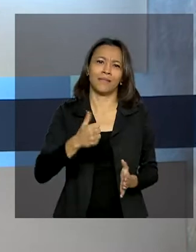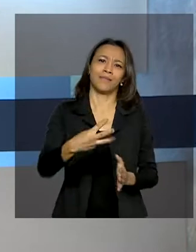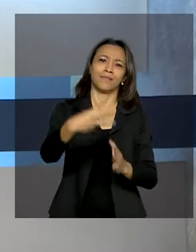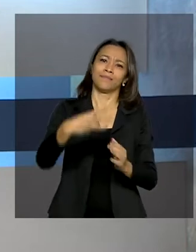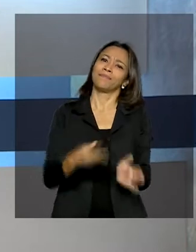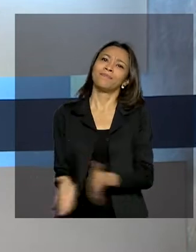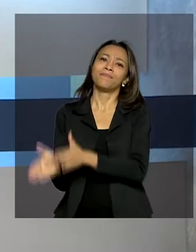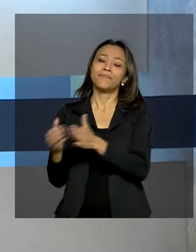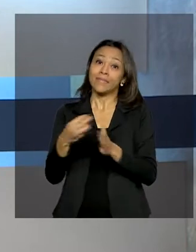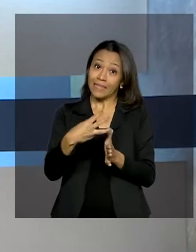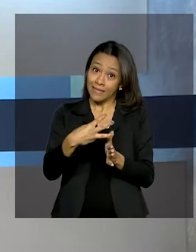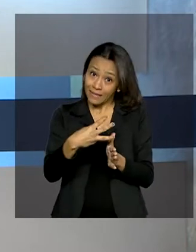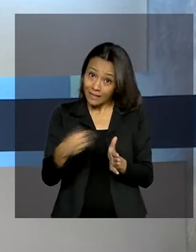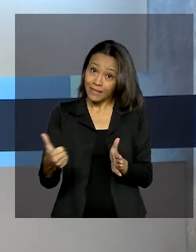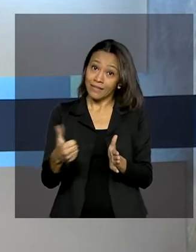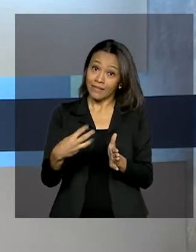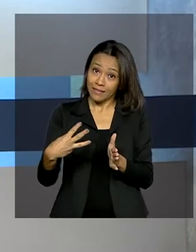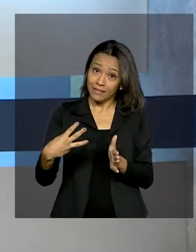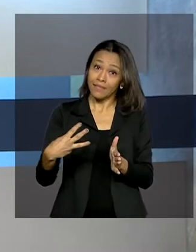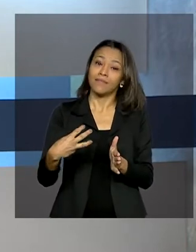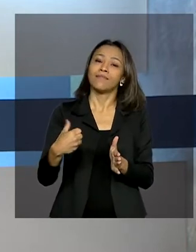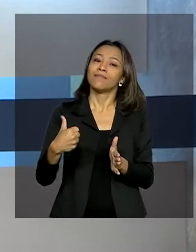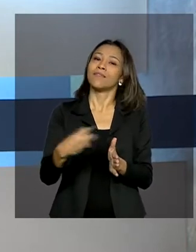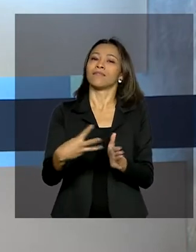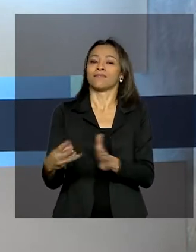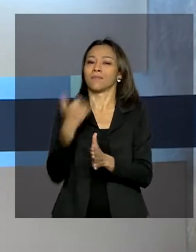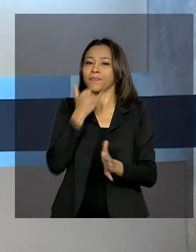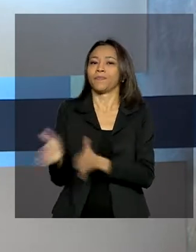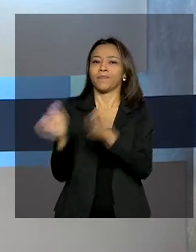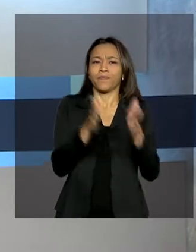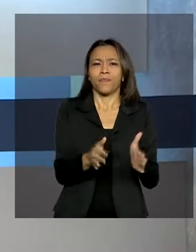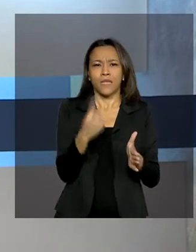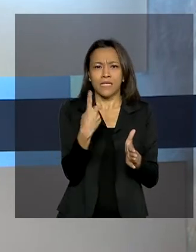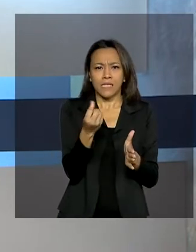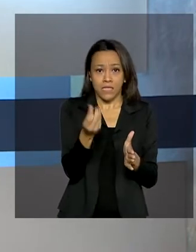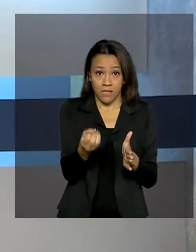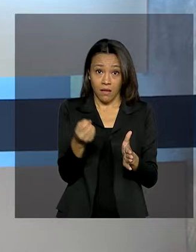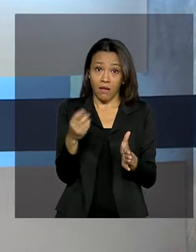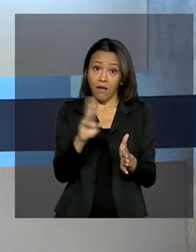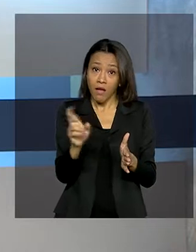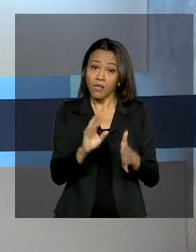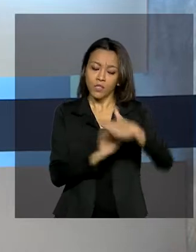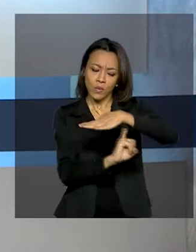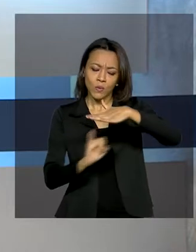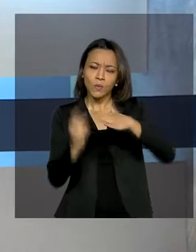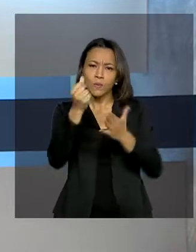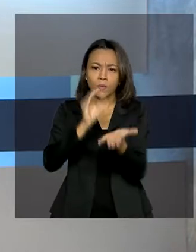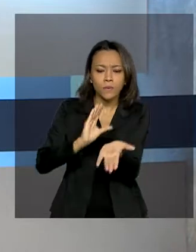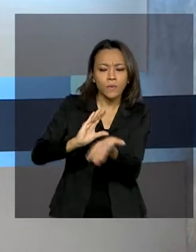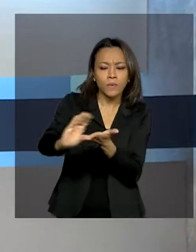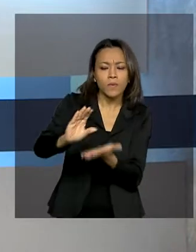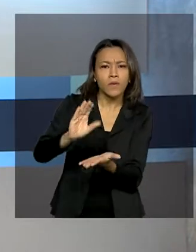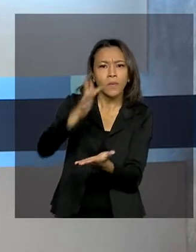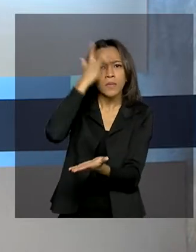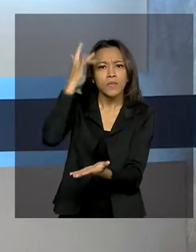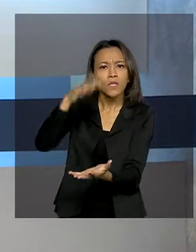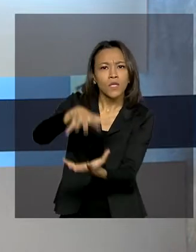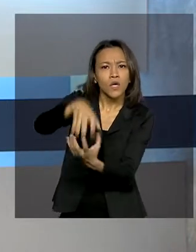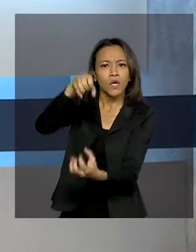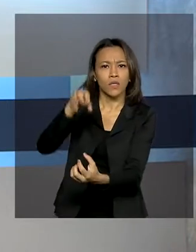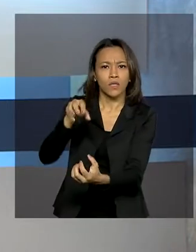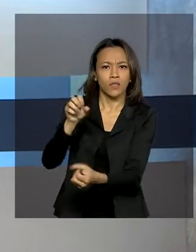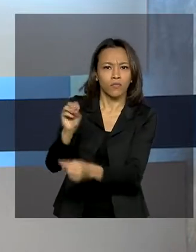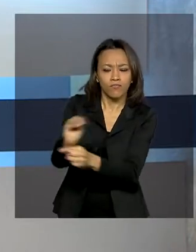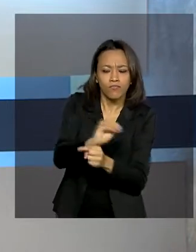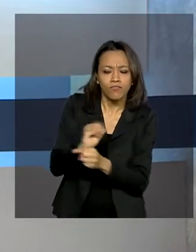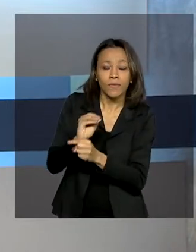160 milhões de reais vão ser destinados a instituições que cuidam de idosos em todo o país. E nesse contexto de